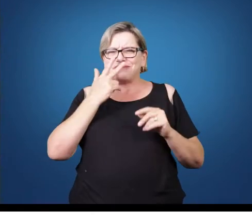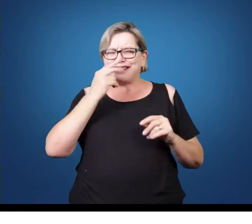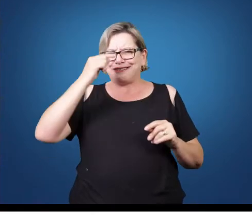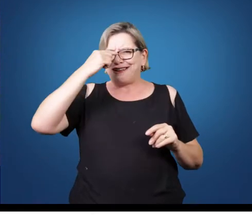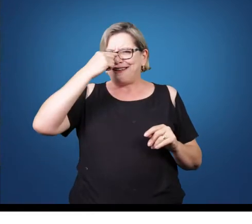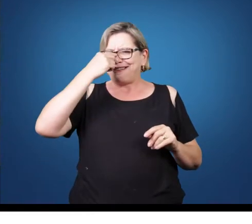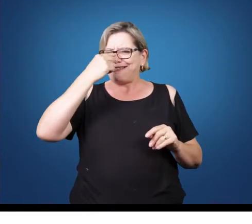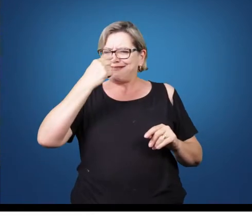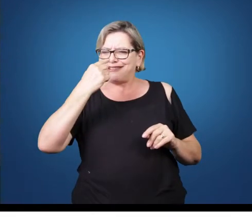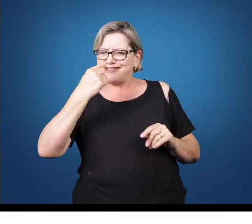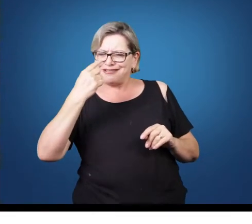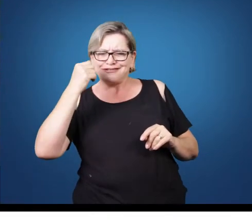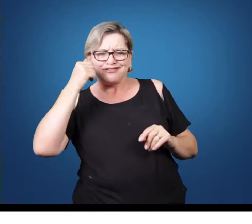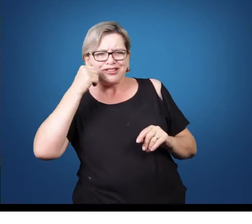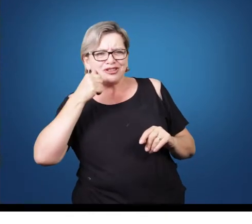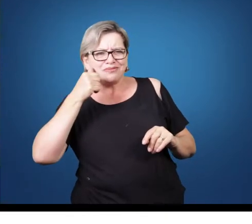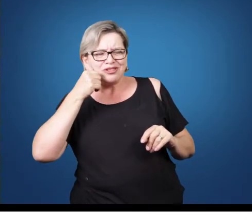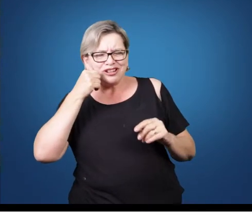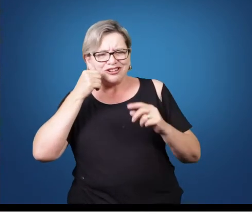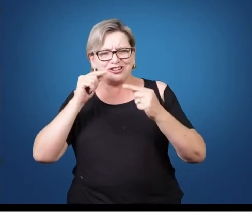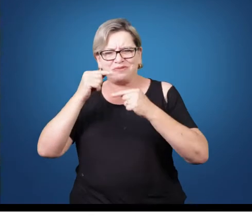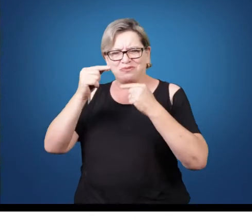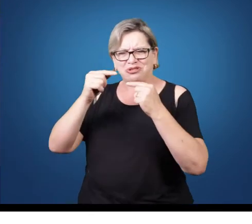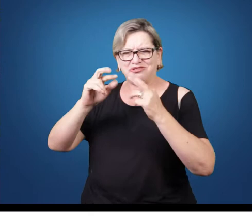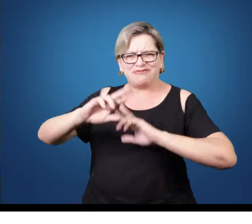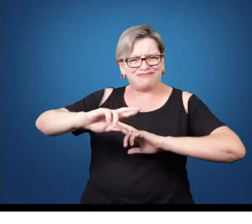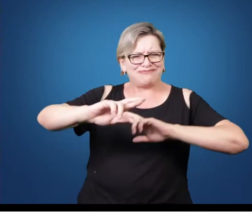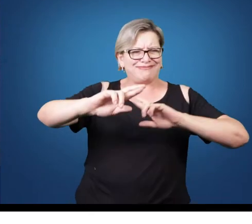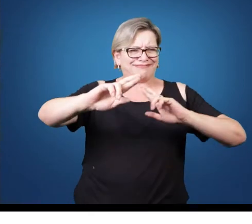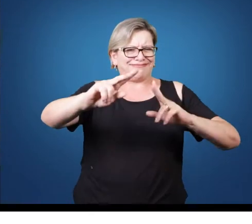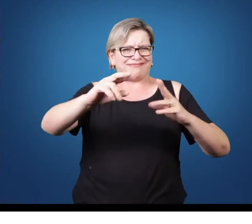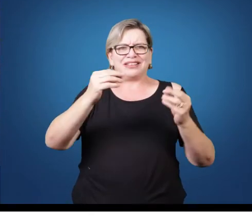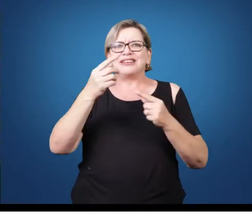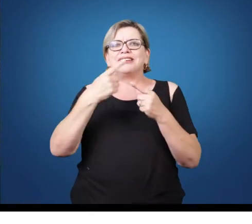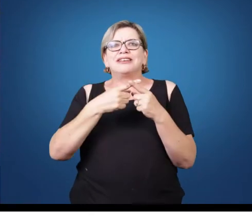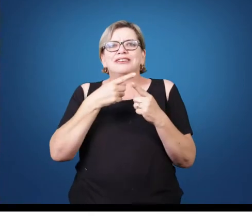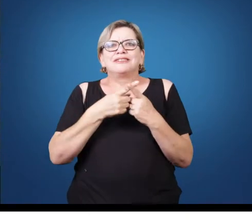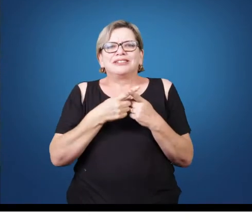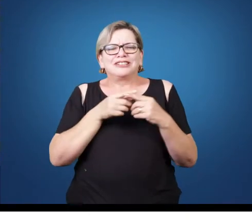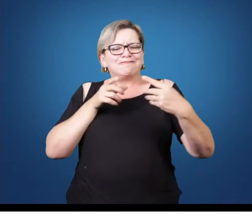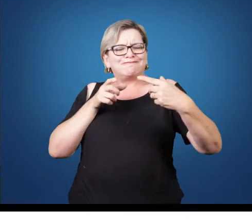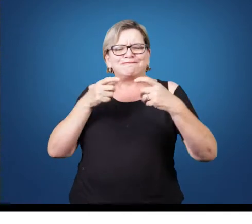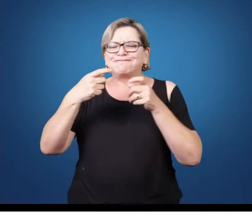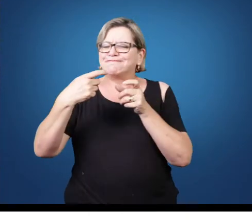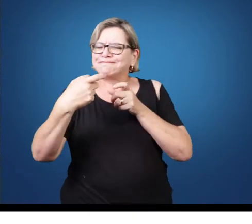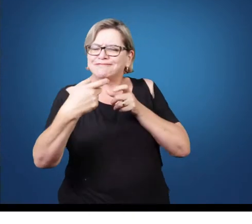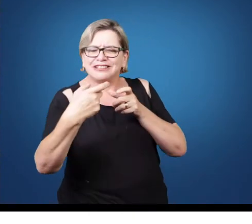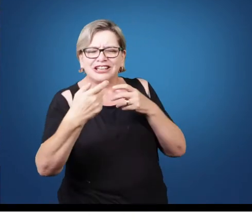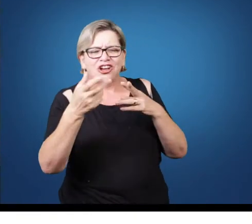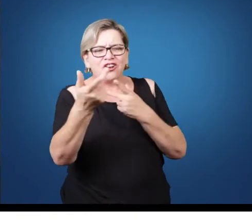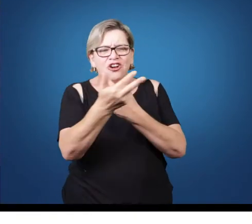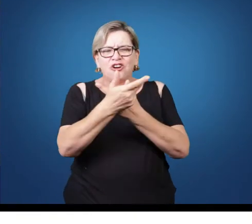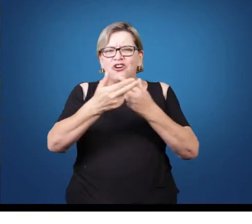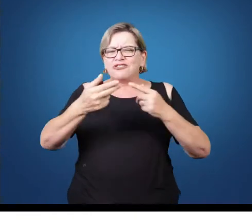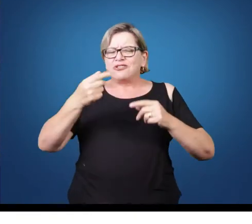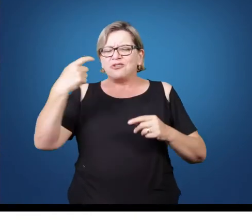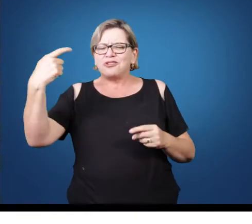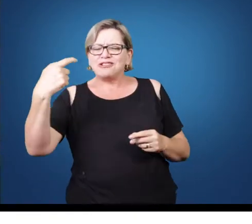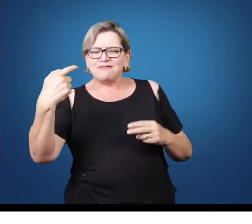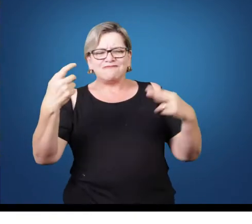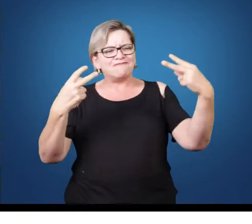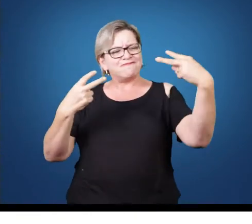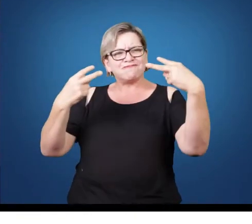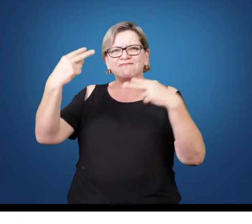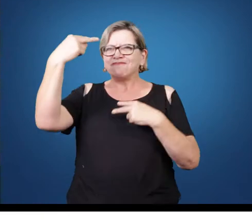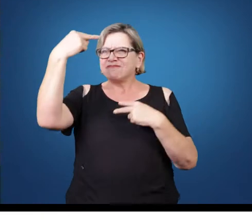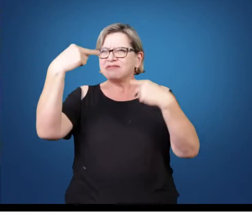mulher está de um jeito, o olho está do outro, porque ele pintava determinado objeto olhando de vários pontos de vista,